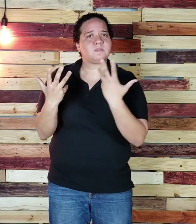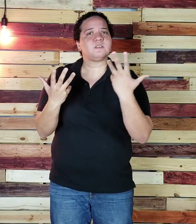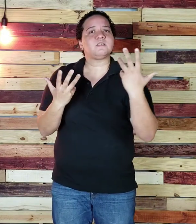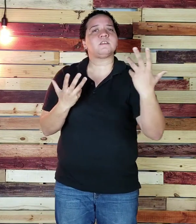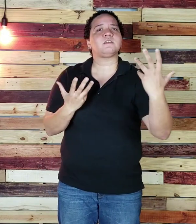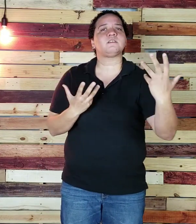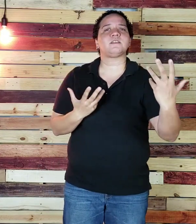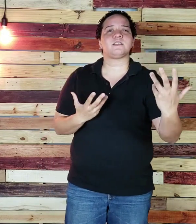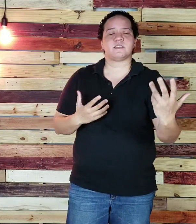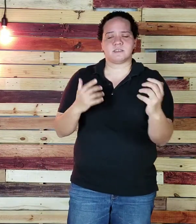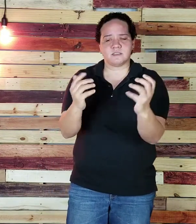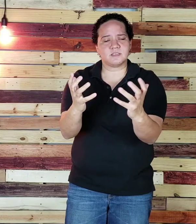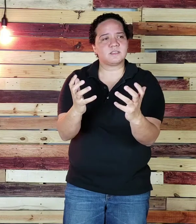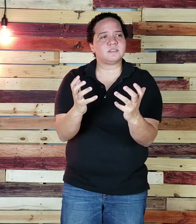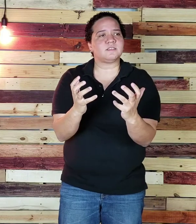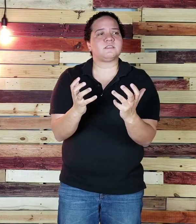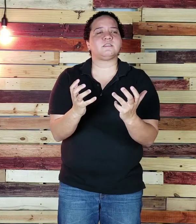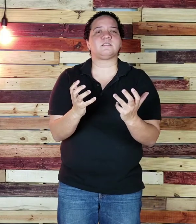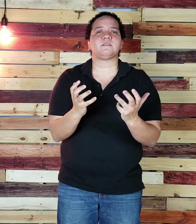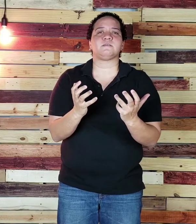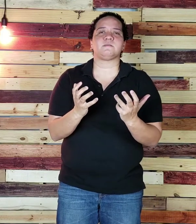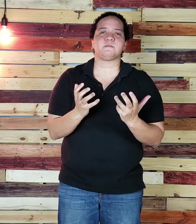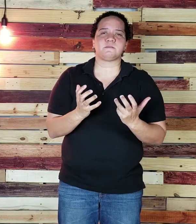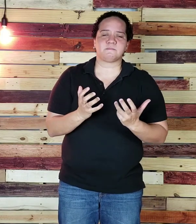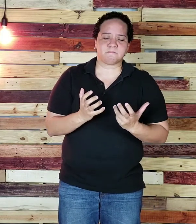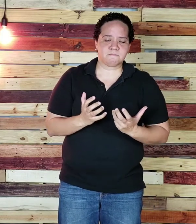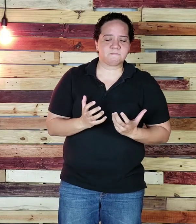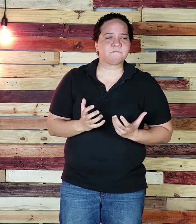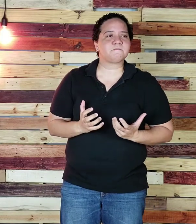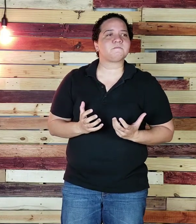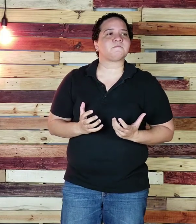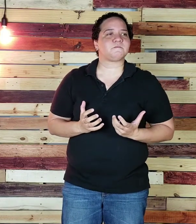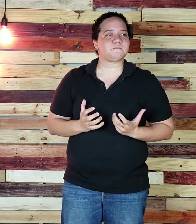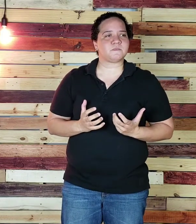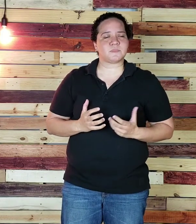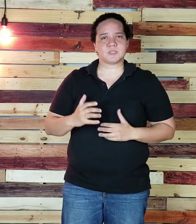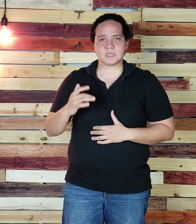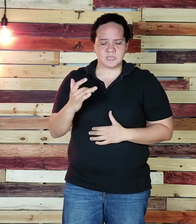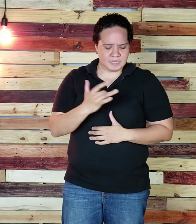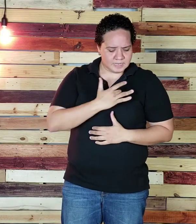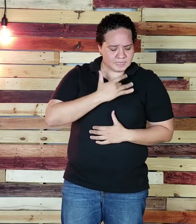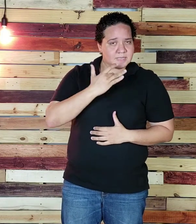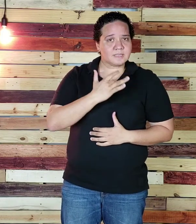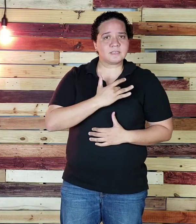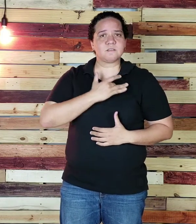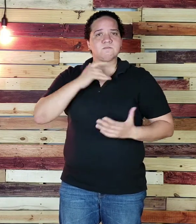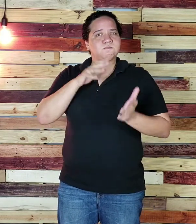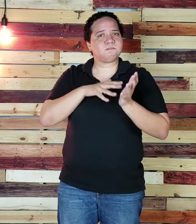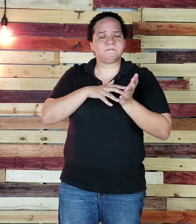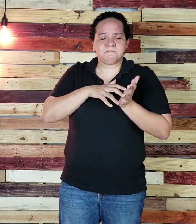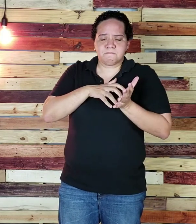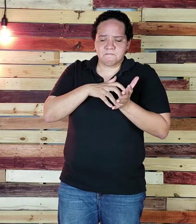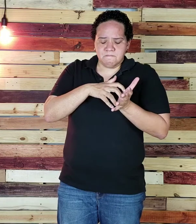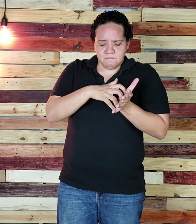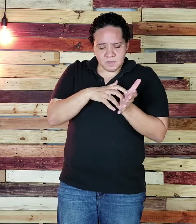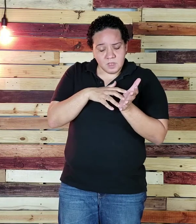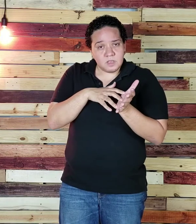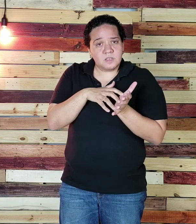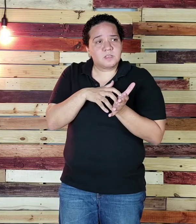las estrellas en mis venas Que estoy como una rama